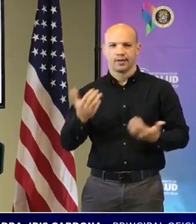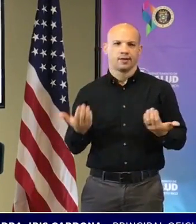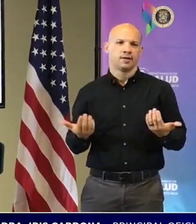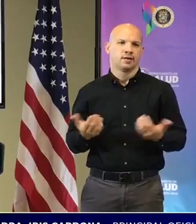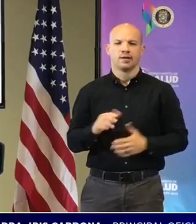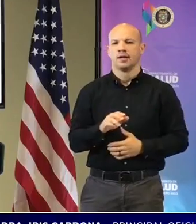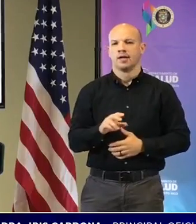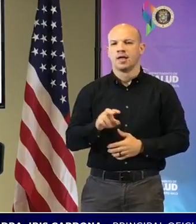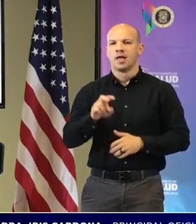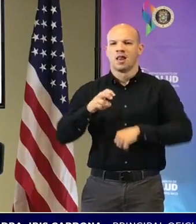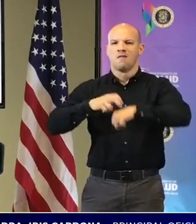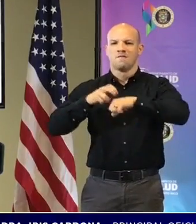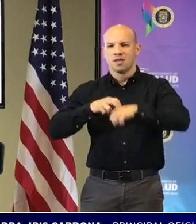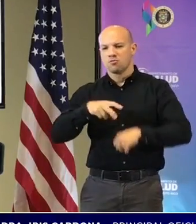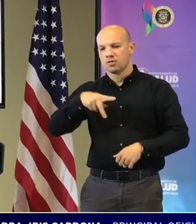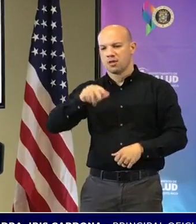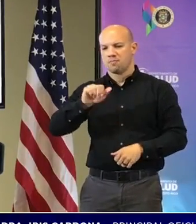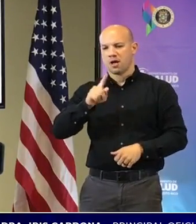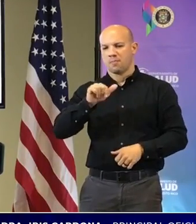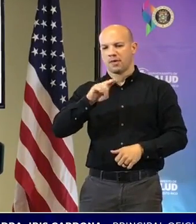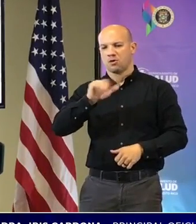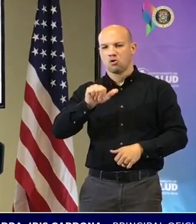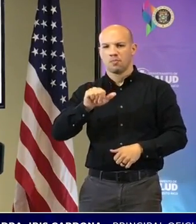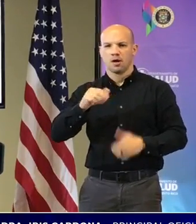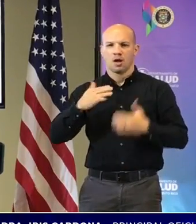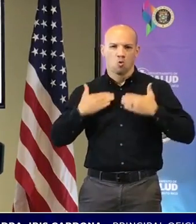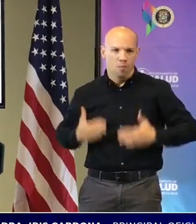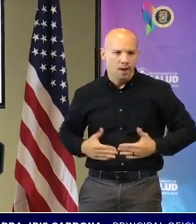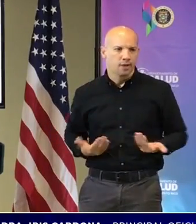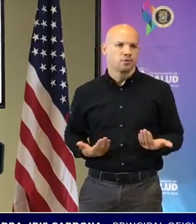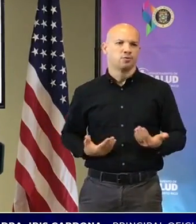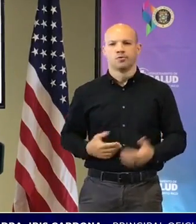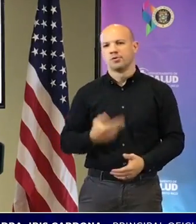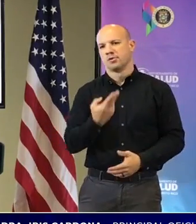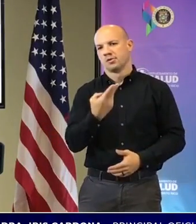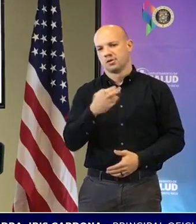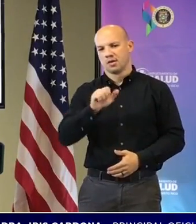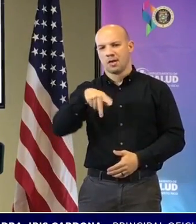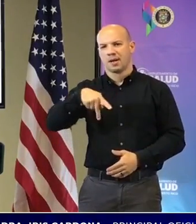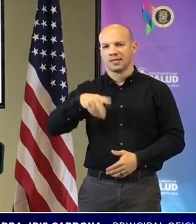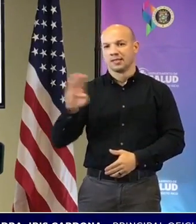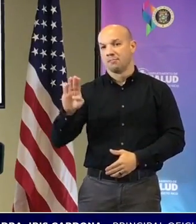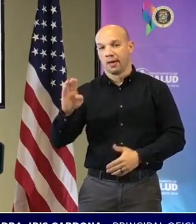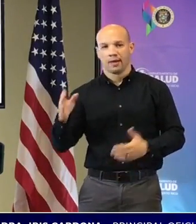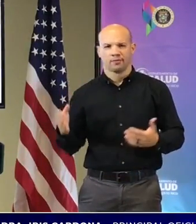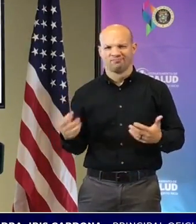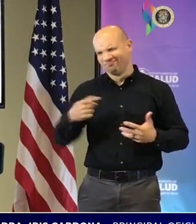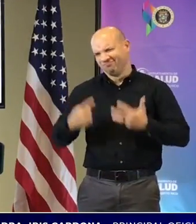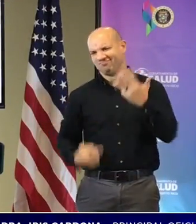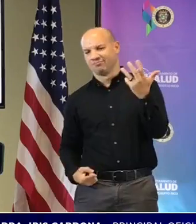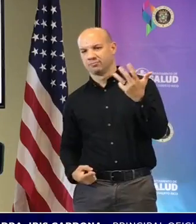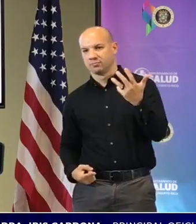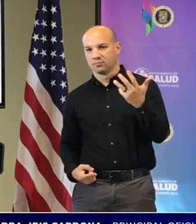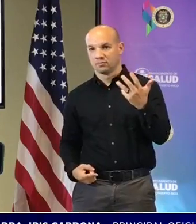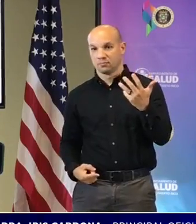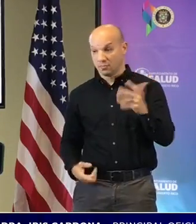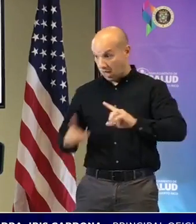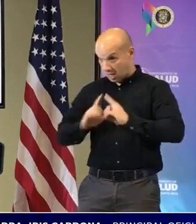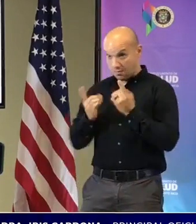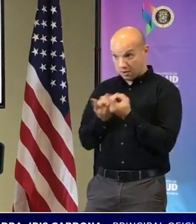hepatitis B, por ejemplo, no todo el tratamiento lo da el Departamento de Salud, es una cuestión de esta es la política